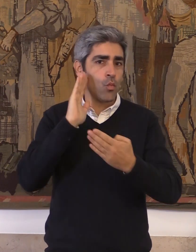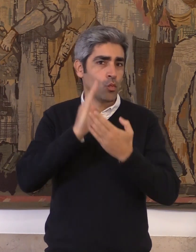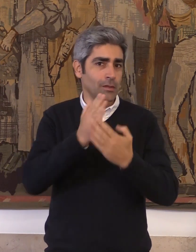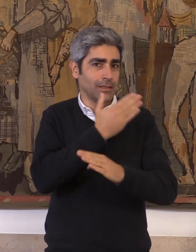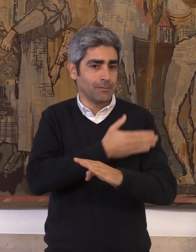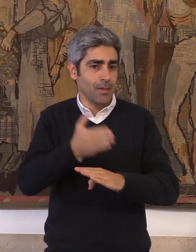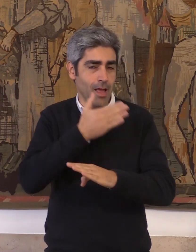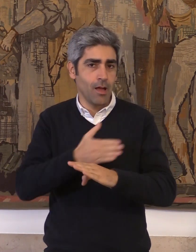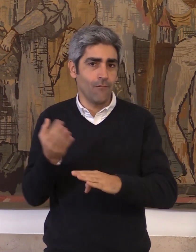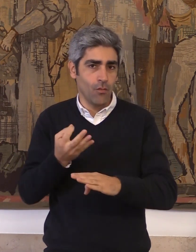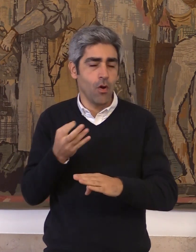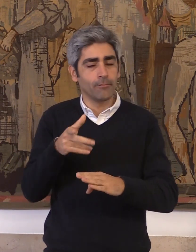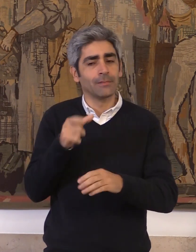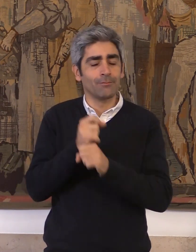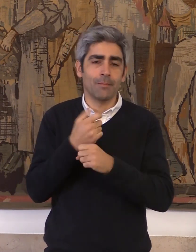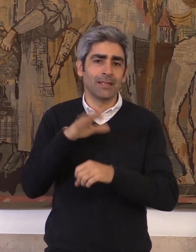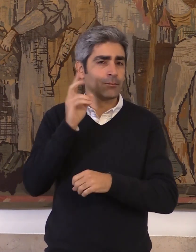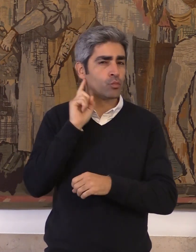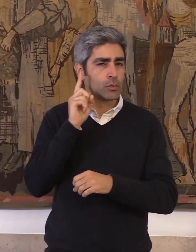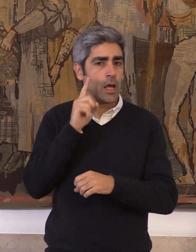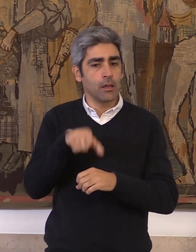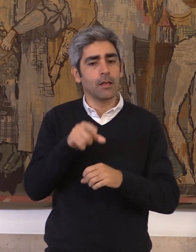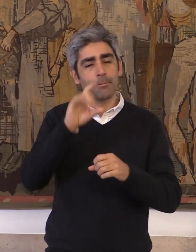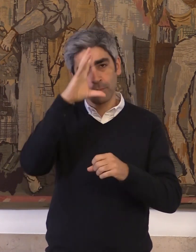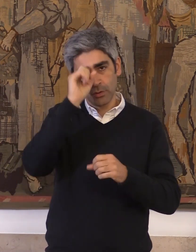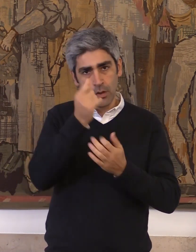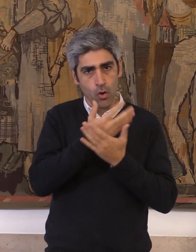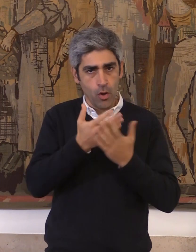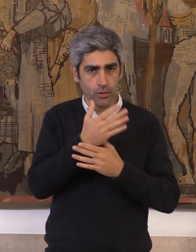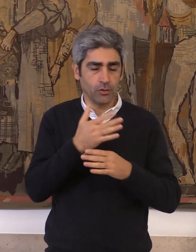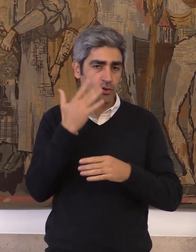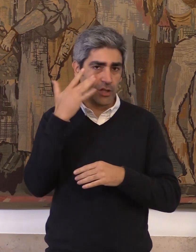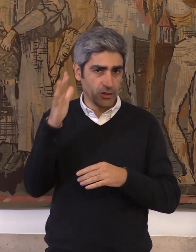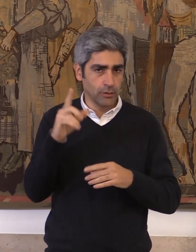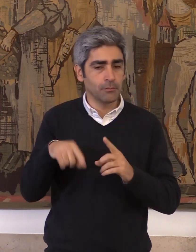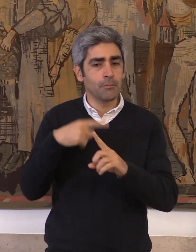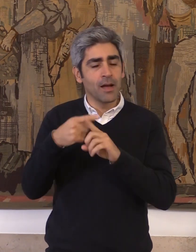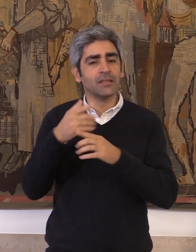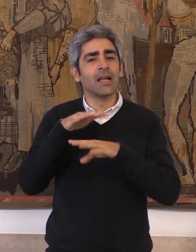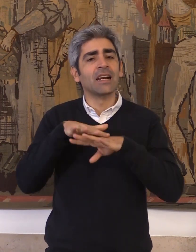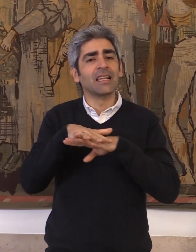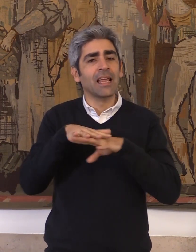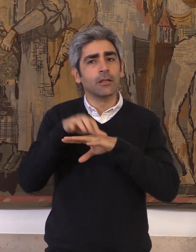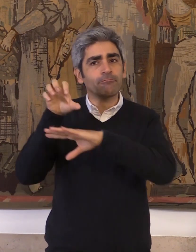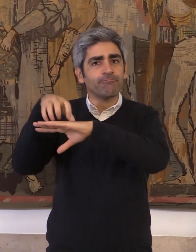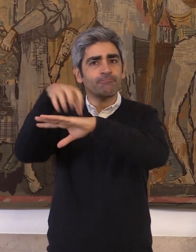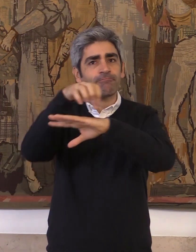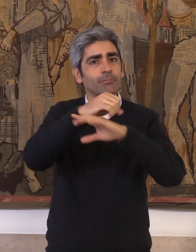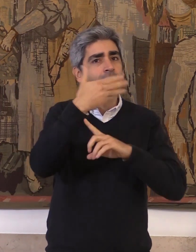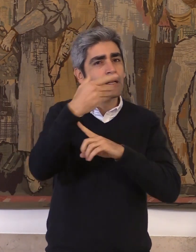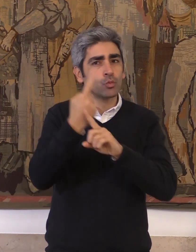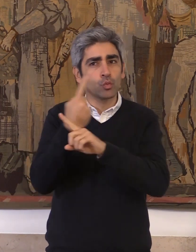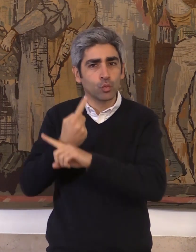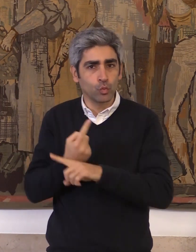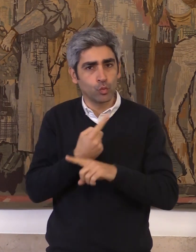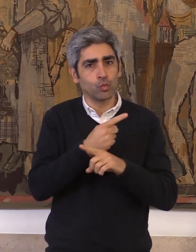sido o trabalho mais importante que o Ministério dos Estrangeiros e toda a rede diplomática consular portuguesa tem feito um pouco